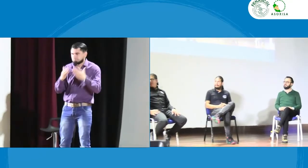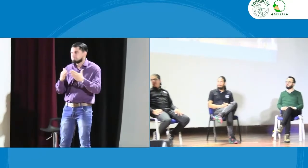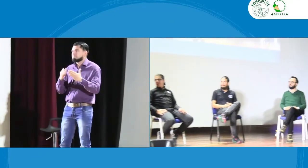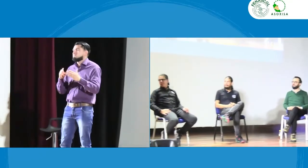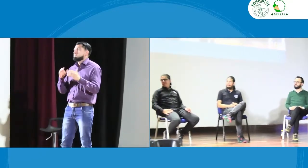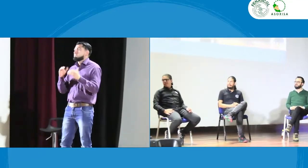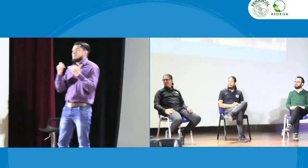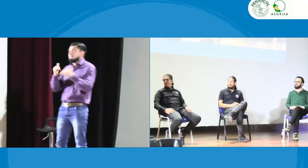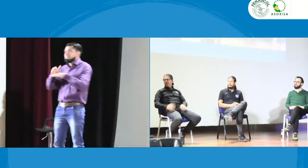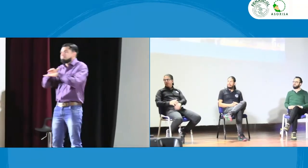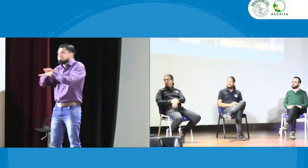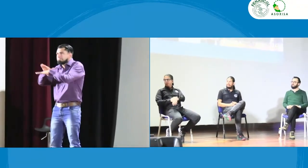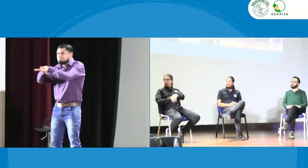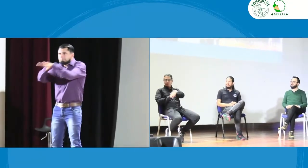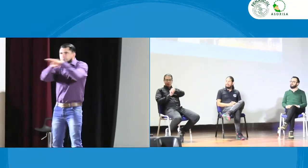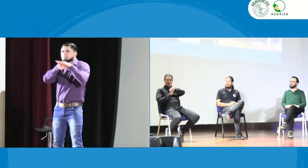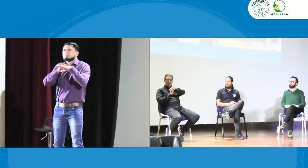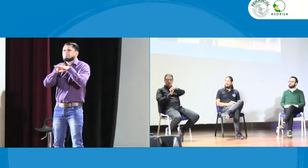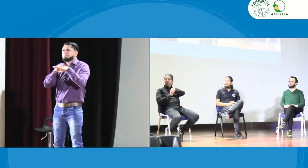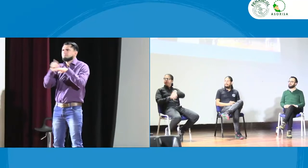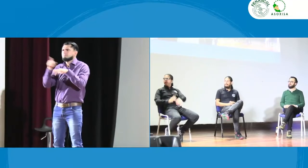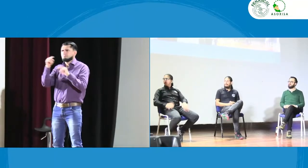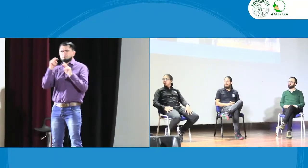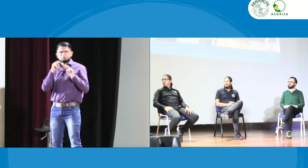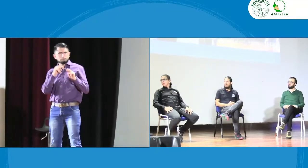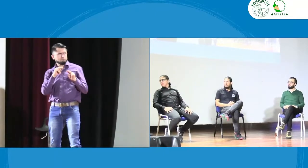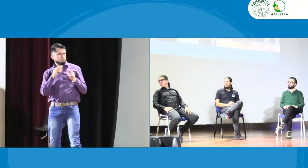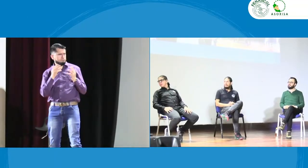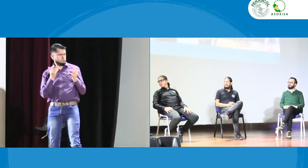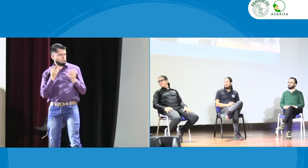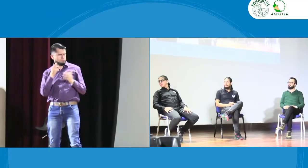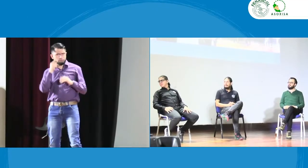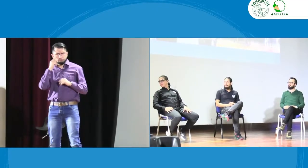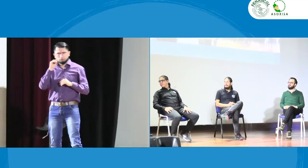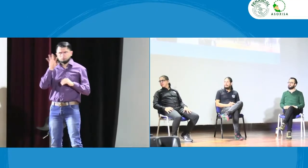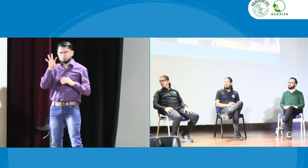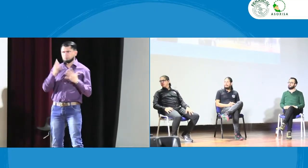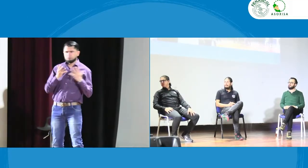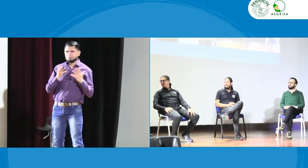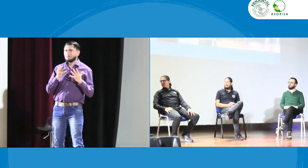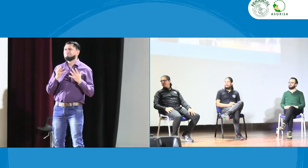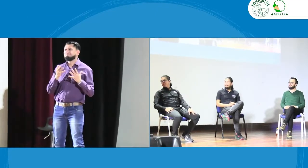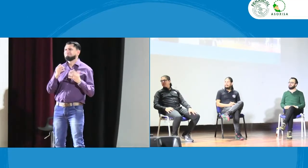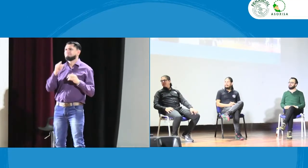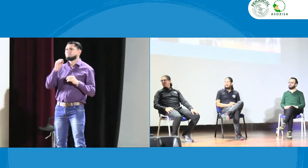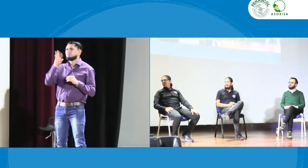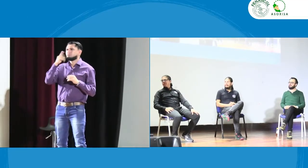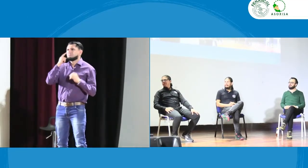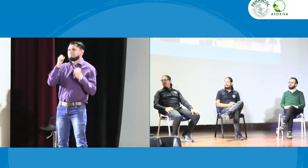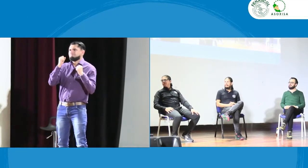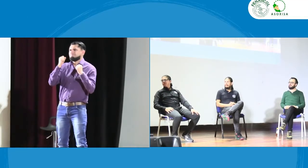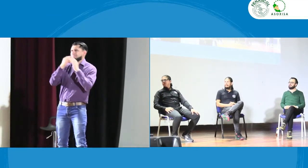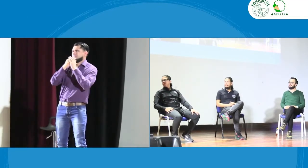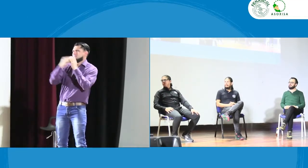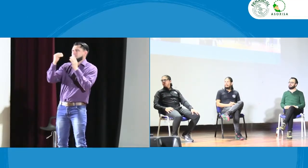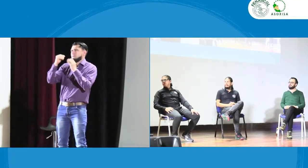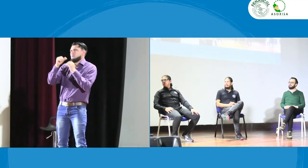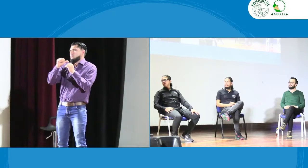ahora entonces pues ya que se han dado las respuestas muchas gracias y les recordamos pues que algunos